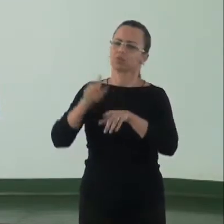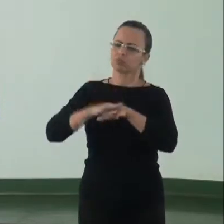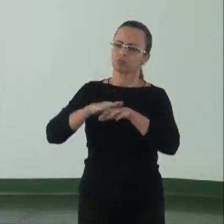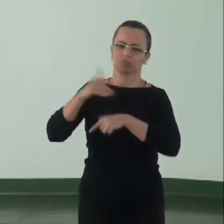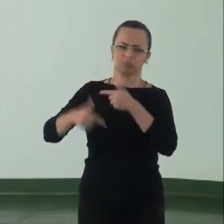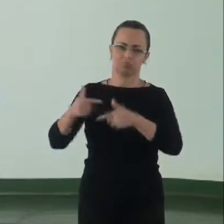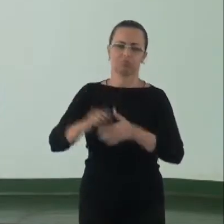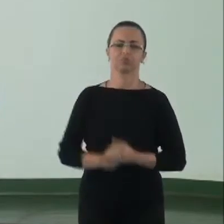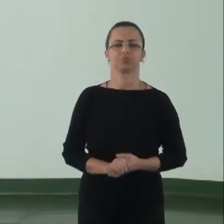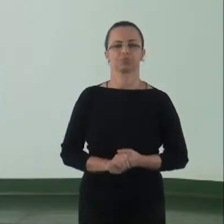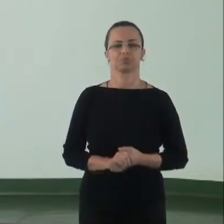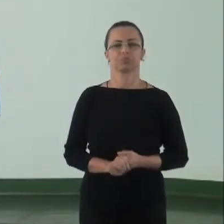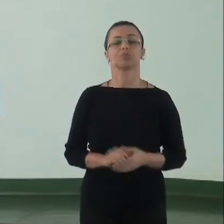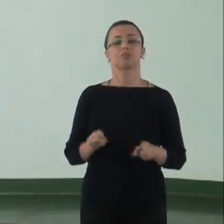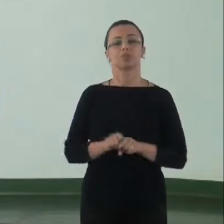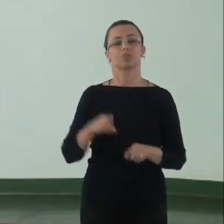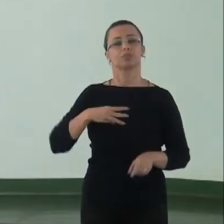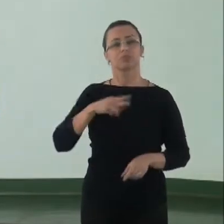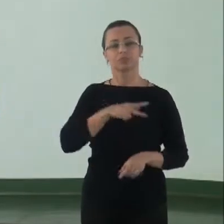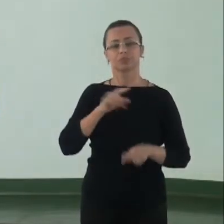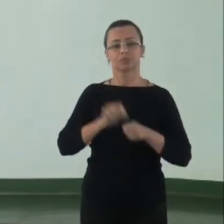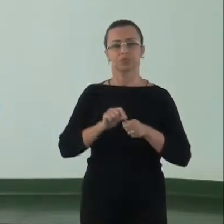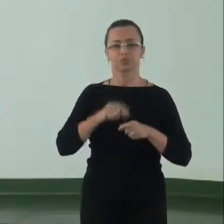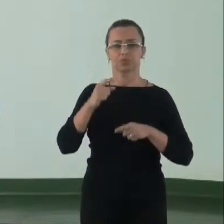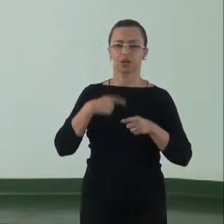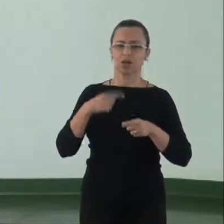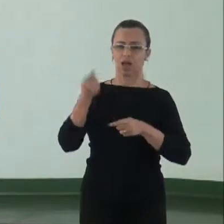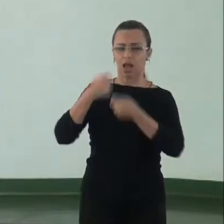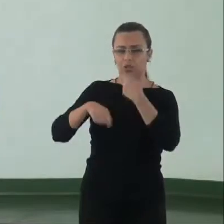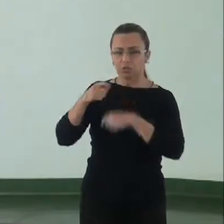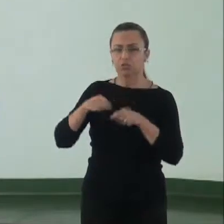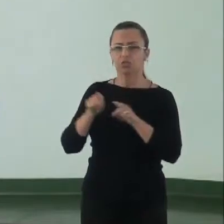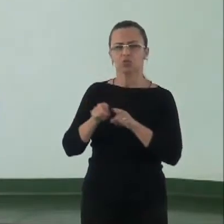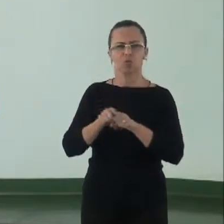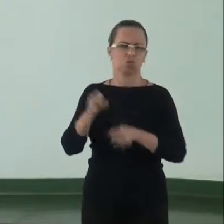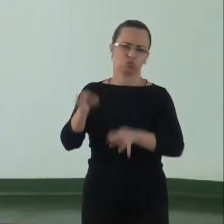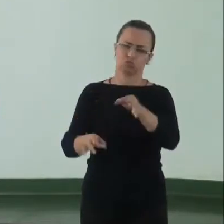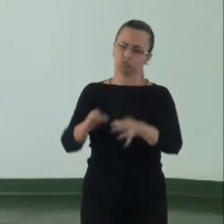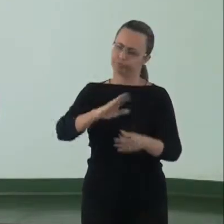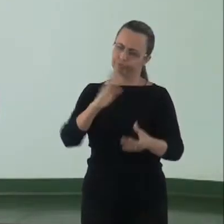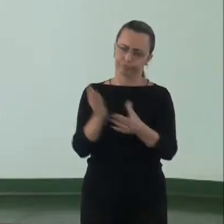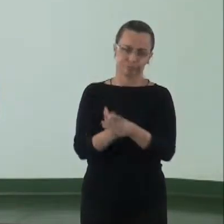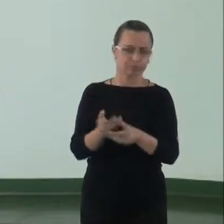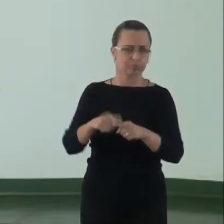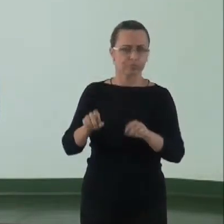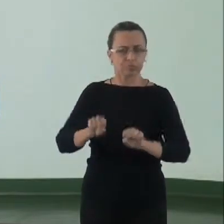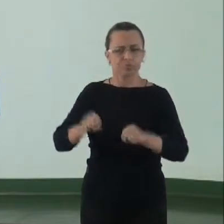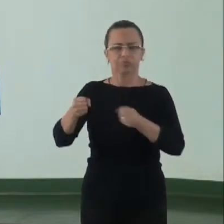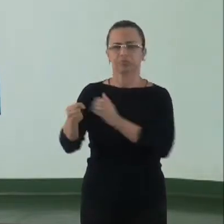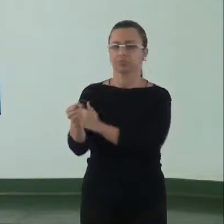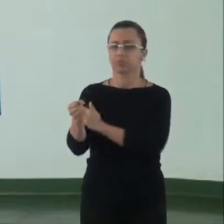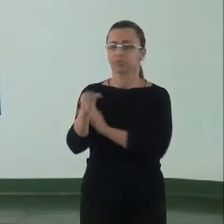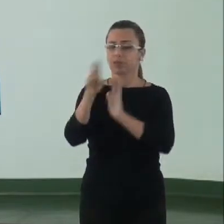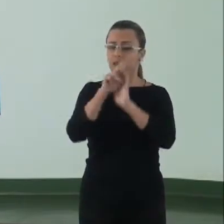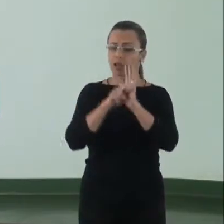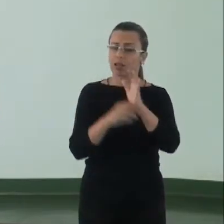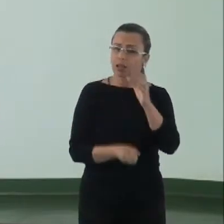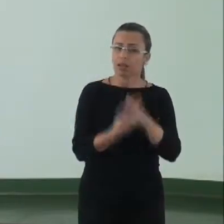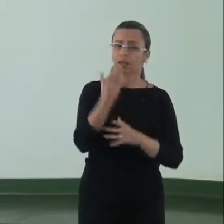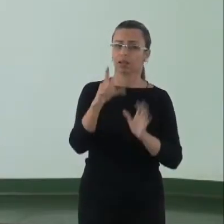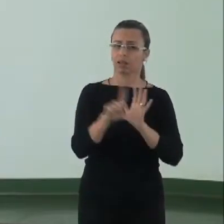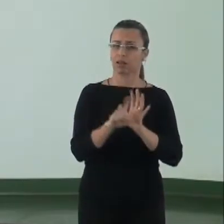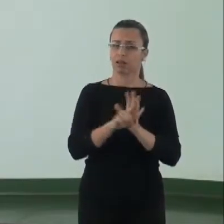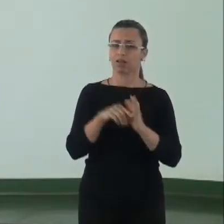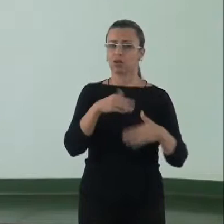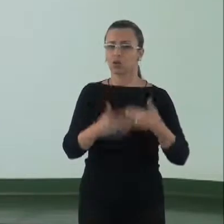Que o Ministério Público atue administrativa e ou judicialmente para os fins para fins de fortalecimento do setor regulatório e conclusão dos